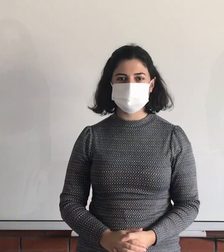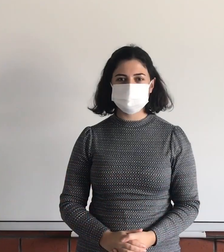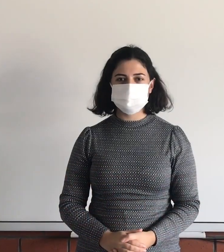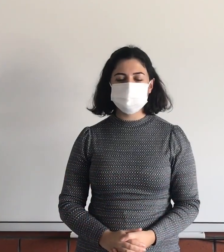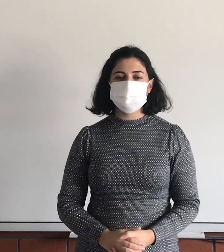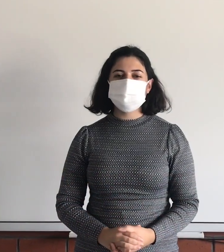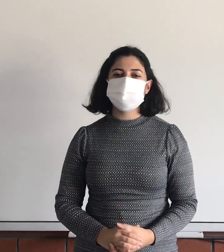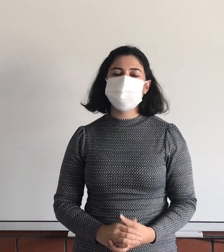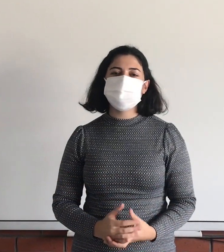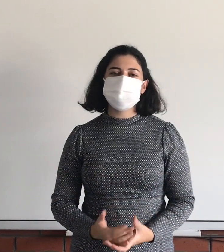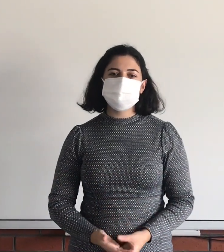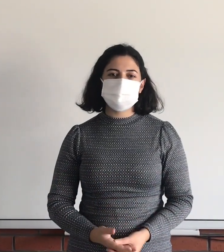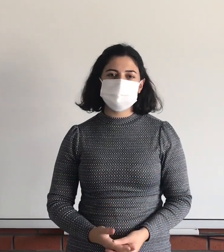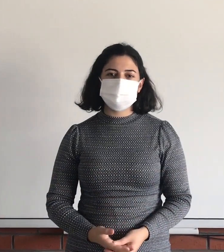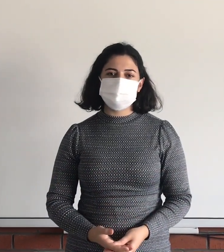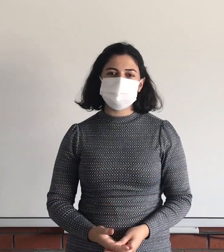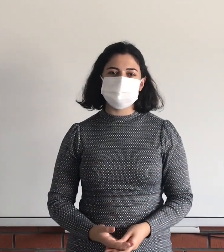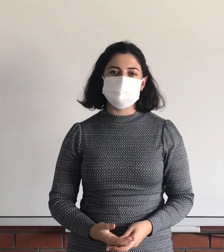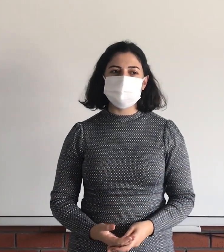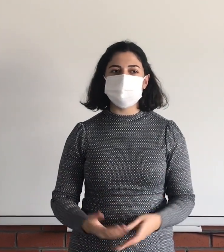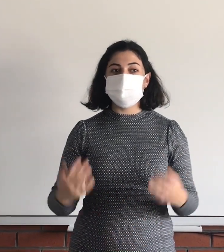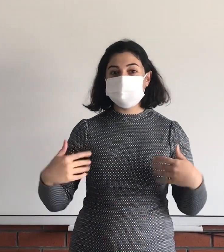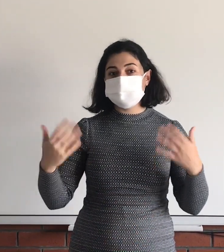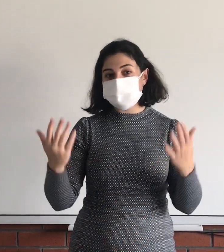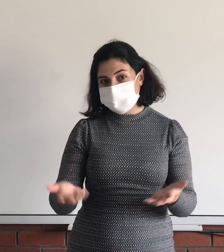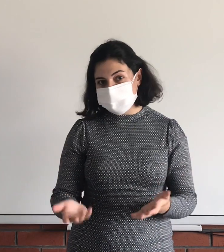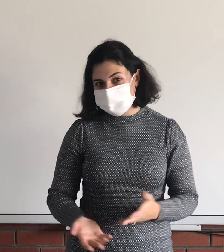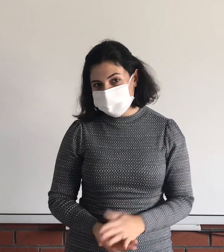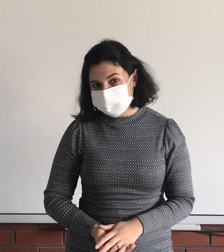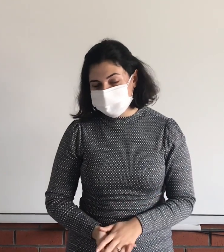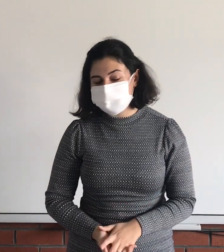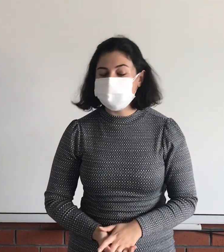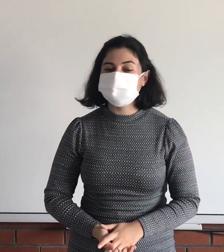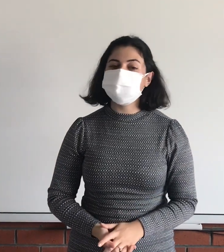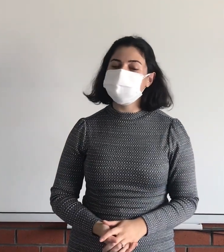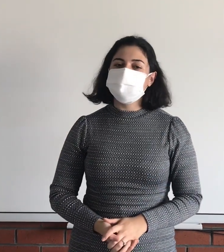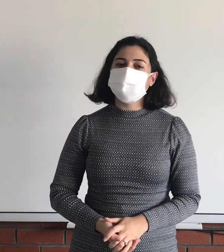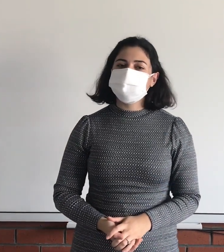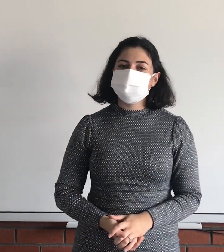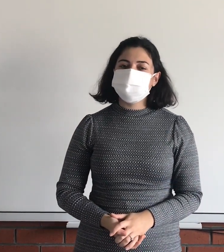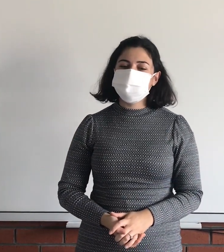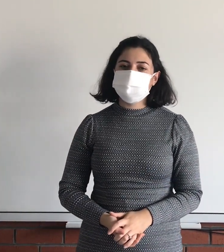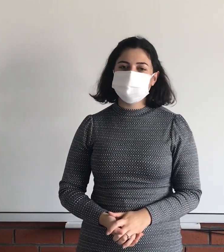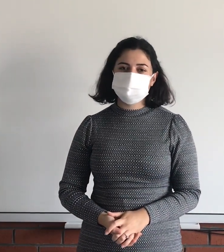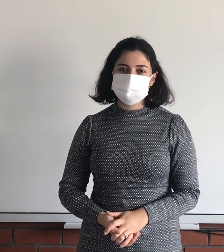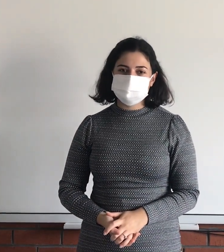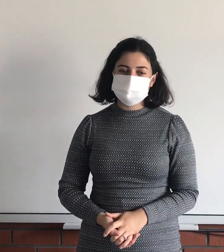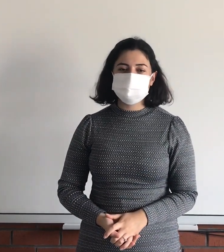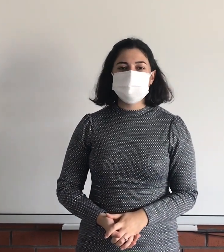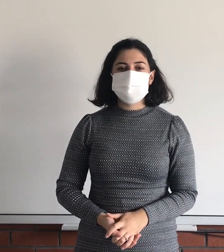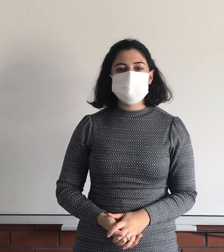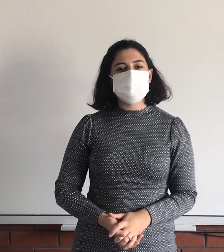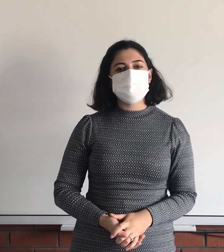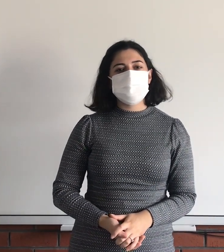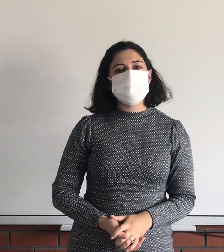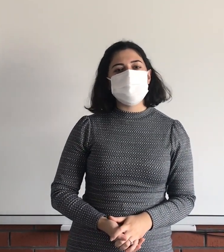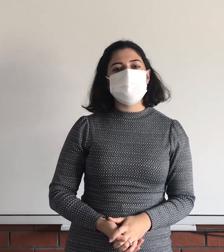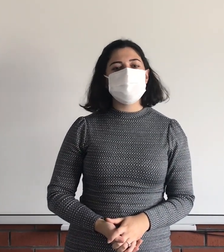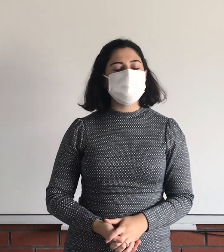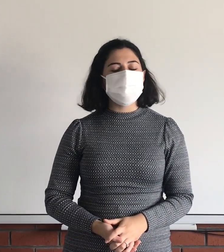Evet öğretmen arkadaşlarına yani okuldaki öğrencilerimle birlikte etkinliği canlandırdık. Sizler de evinizde dediğim